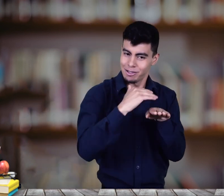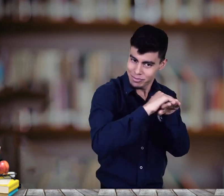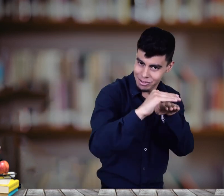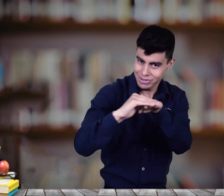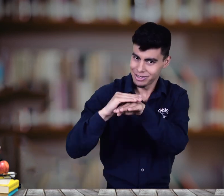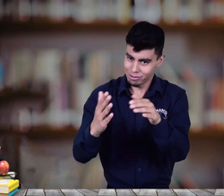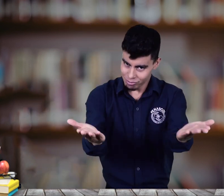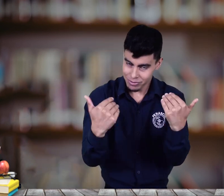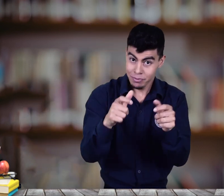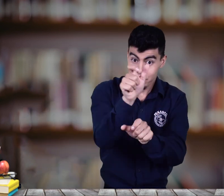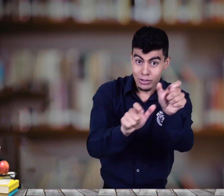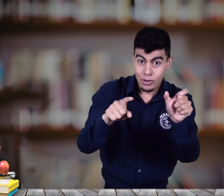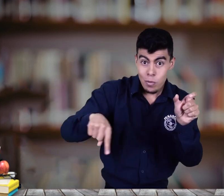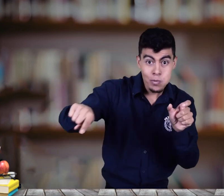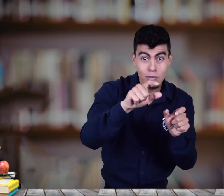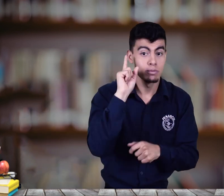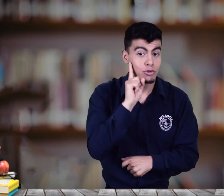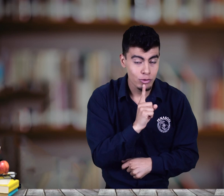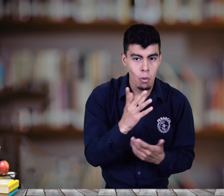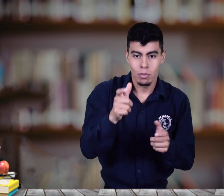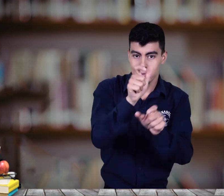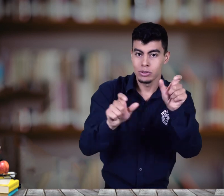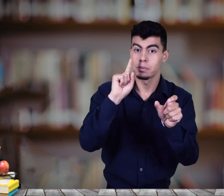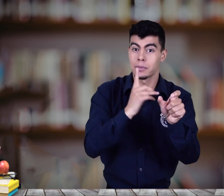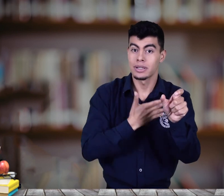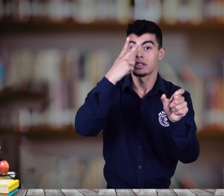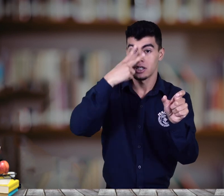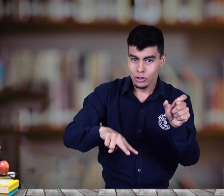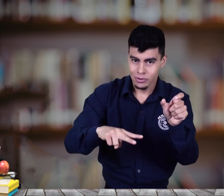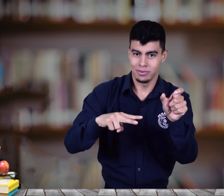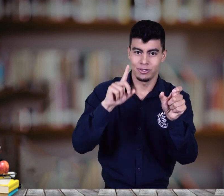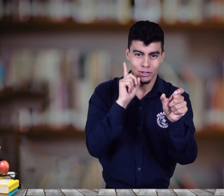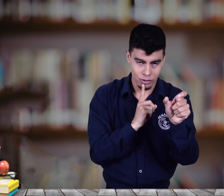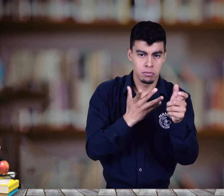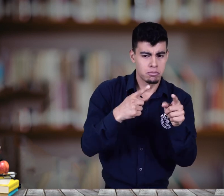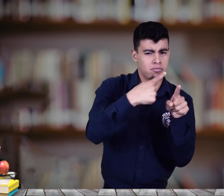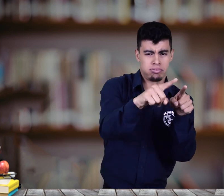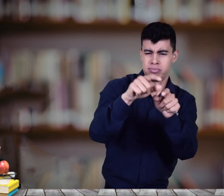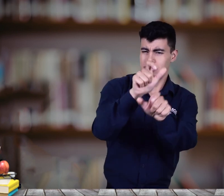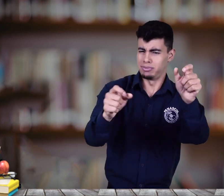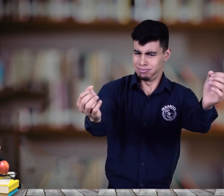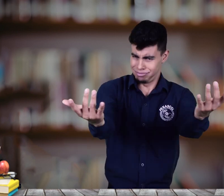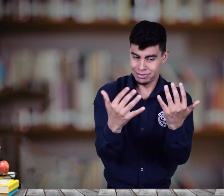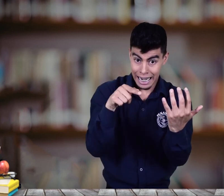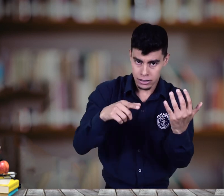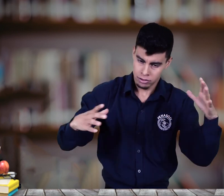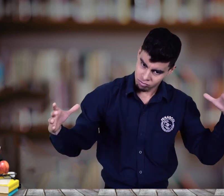a personas sordas, padres de hijos sordos y demás personas a realizar acciones ante las entidades públicas,